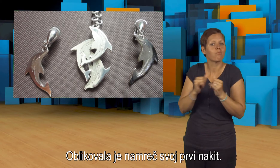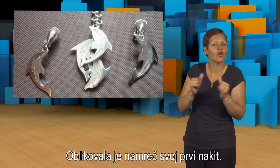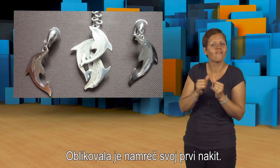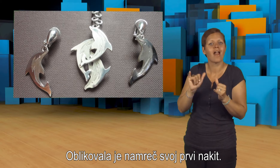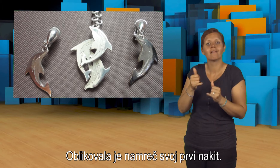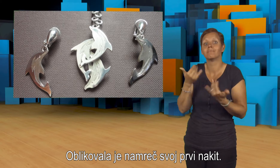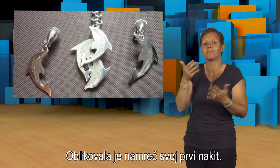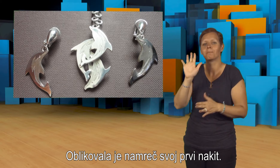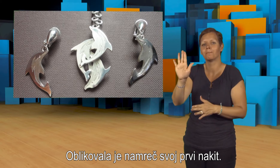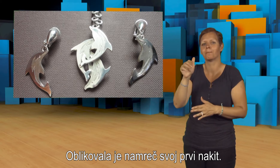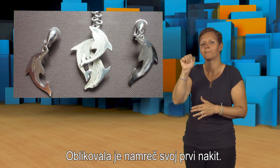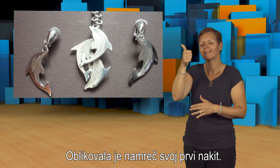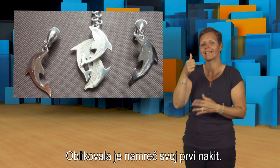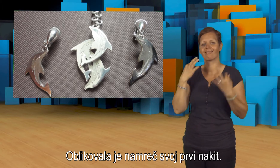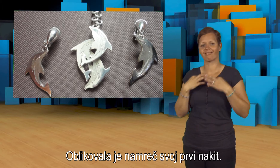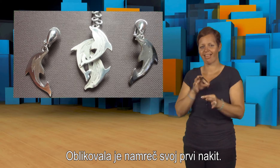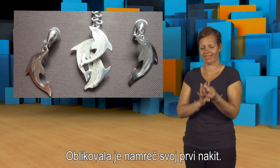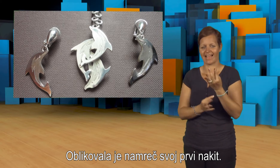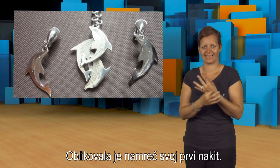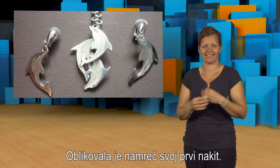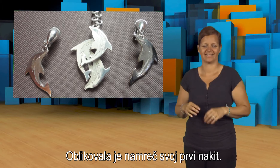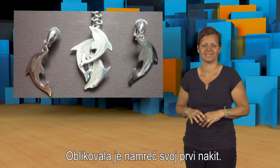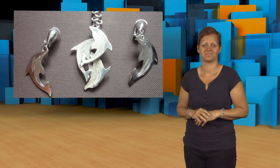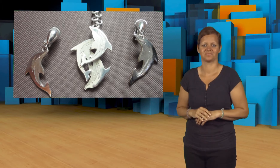Oblikovala je namreč svoj prvi nakid.